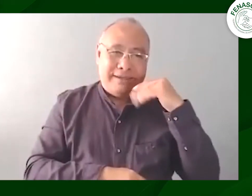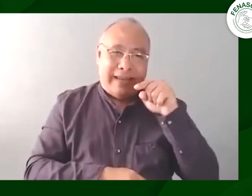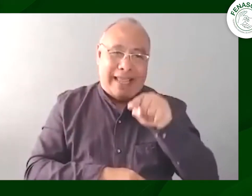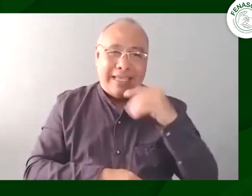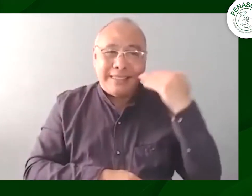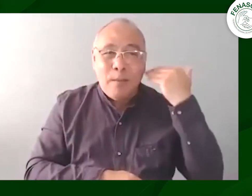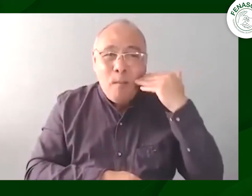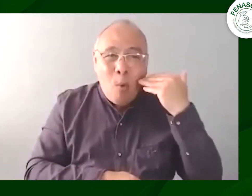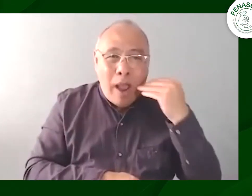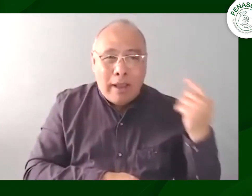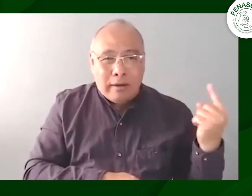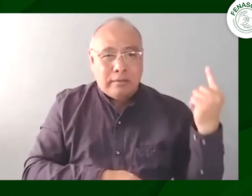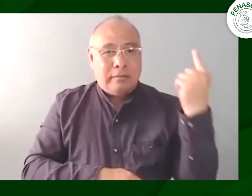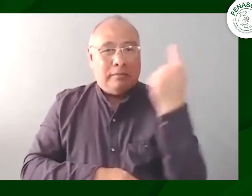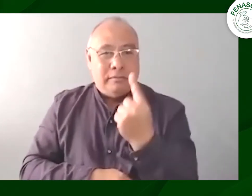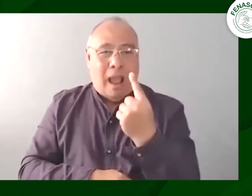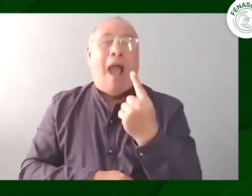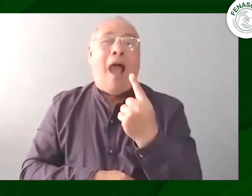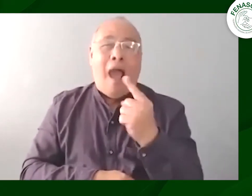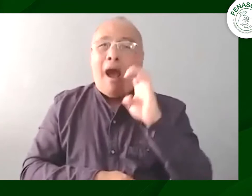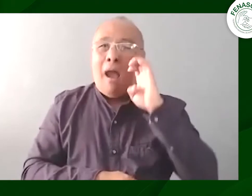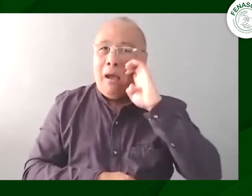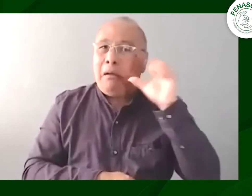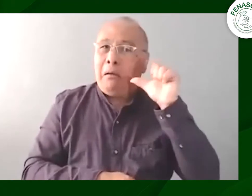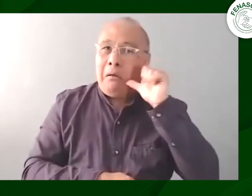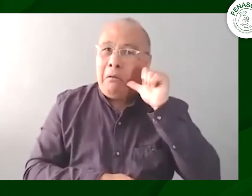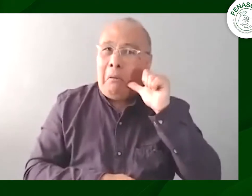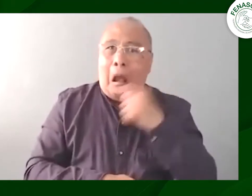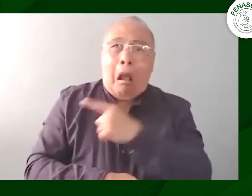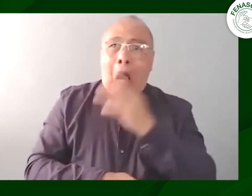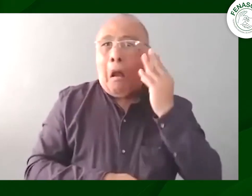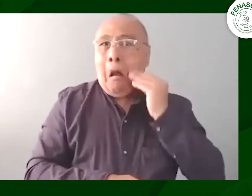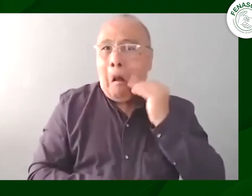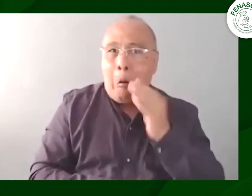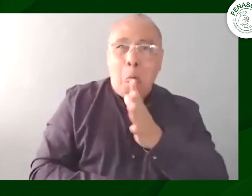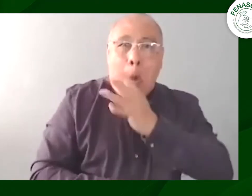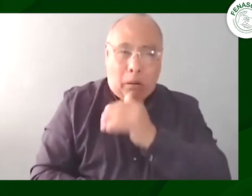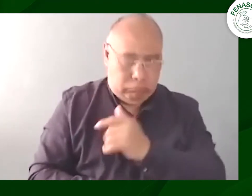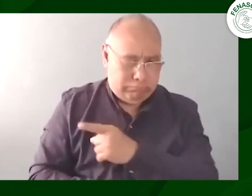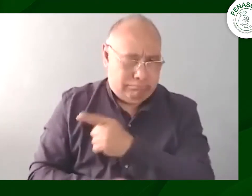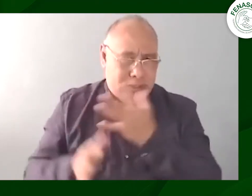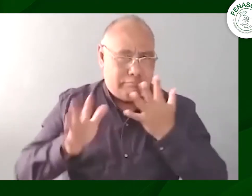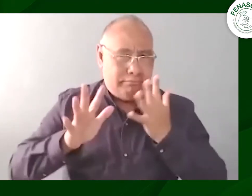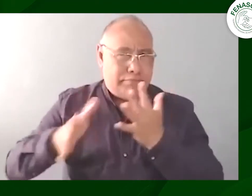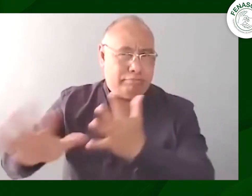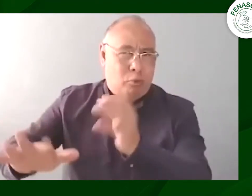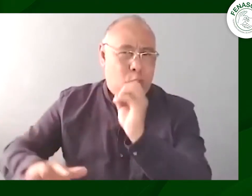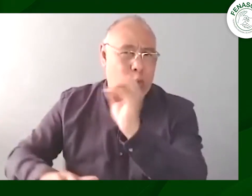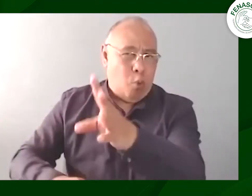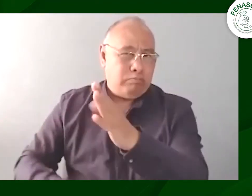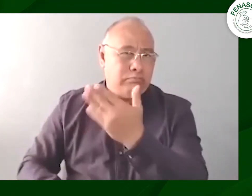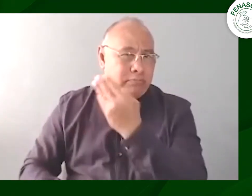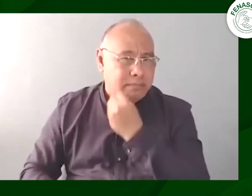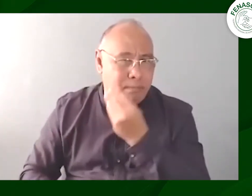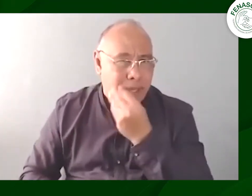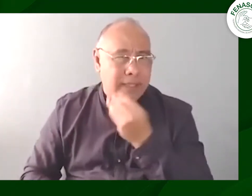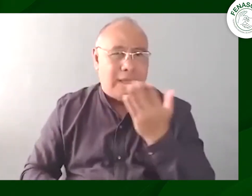importante la presencia de una mujer sorda en este espacio y por eso hablamos de Erika Melgarejo